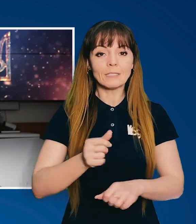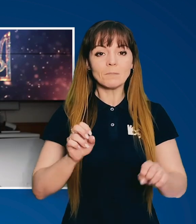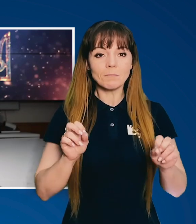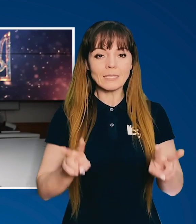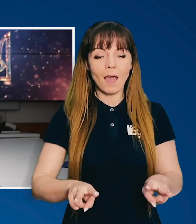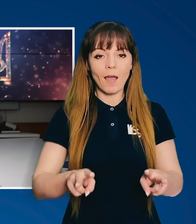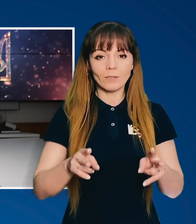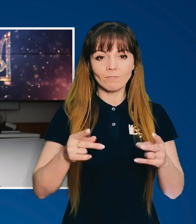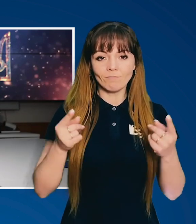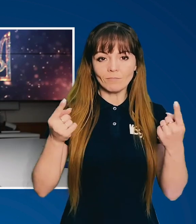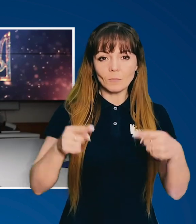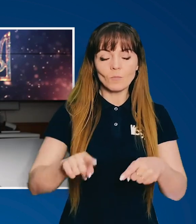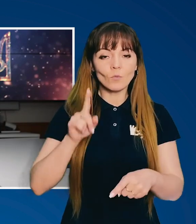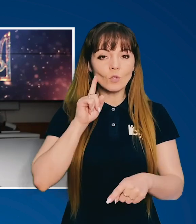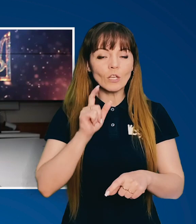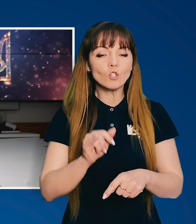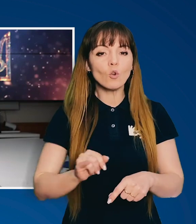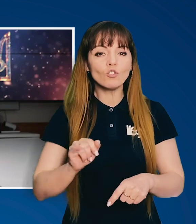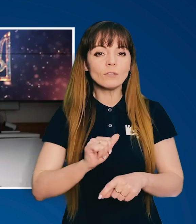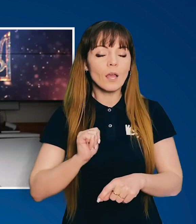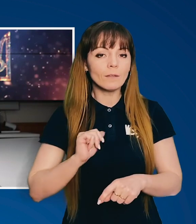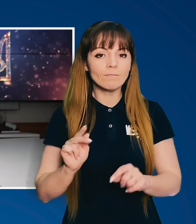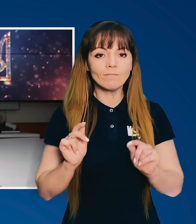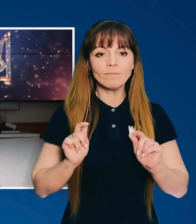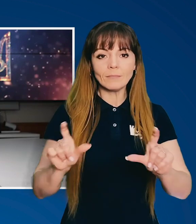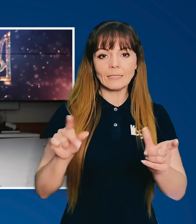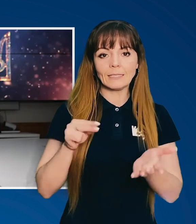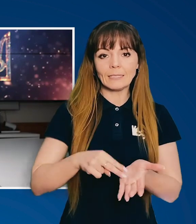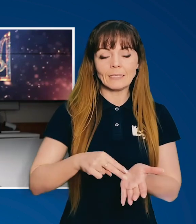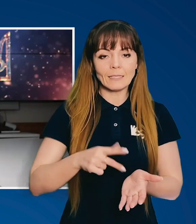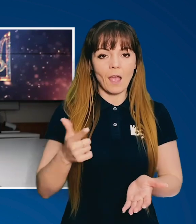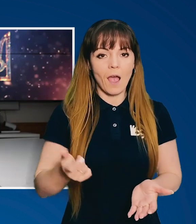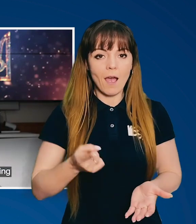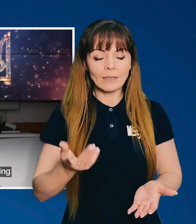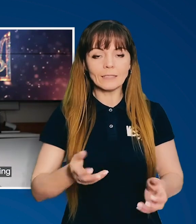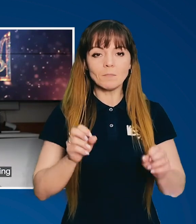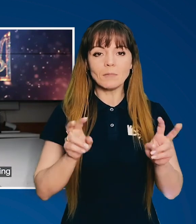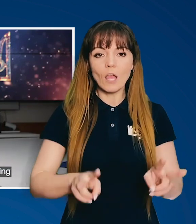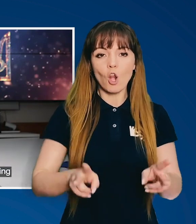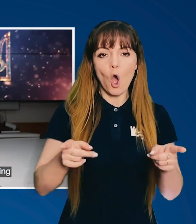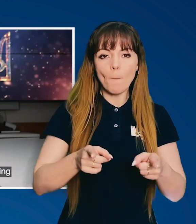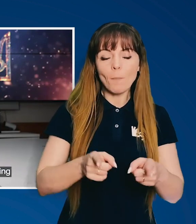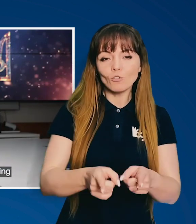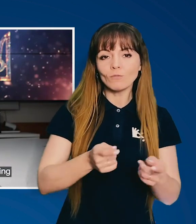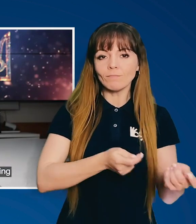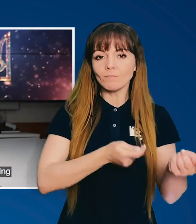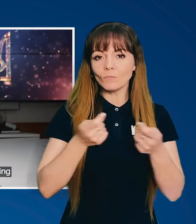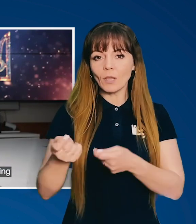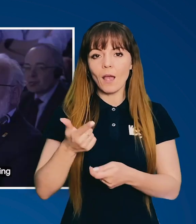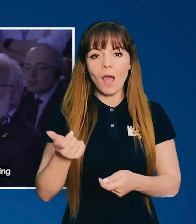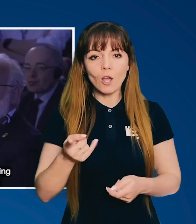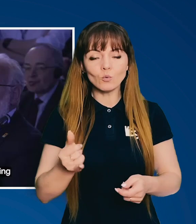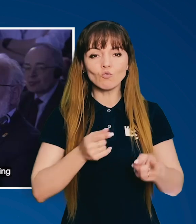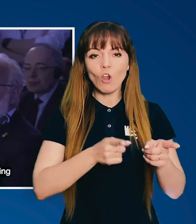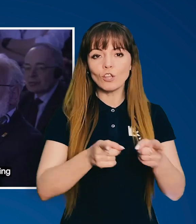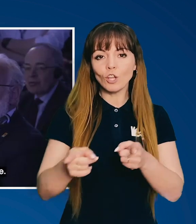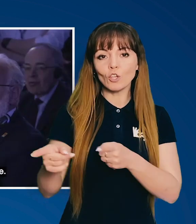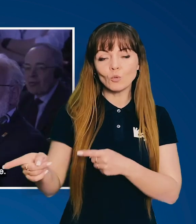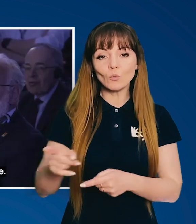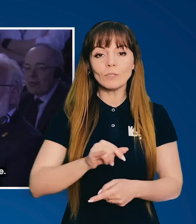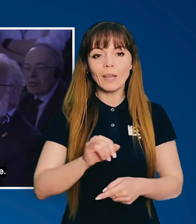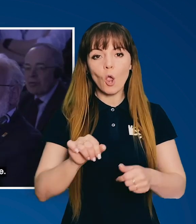Спеціально спровокувала історично надвисокі ціни на газ. Спеціально обмежує постачання газу,